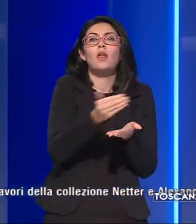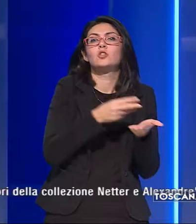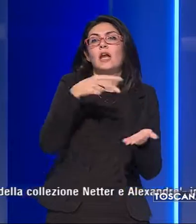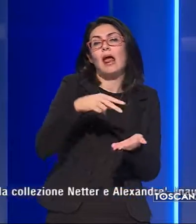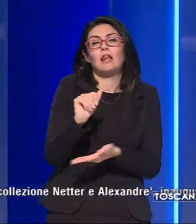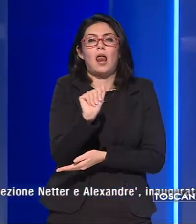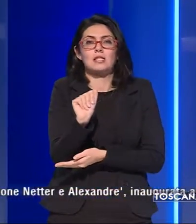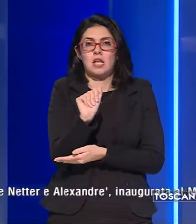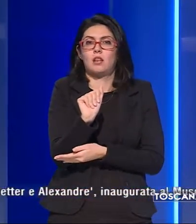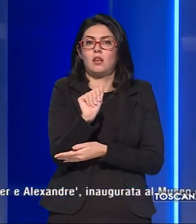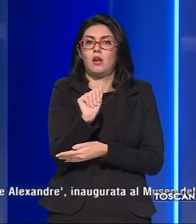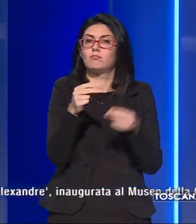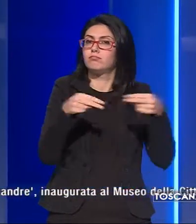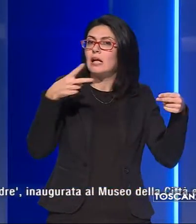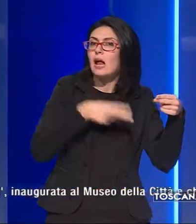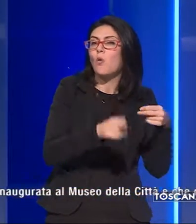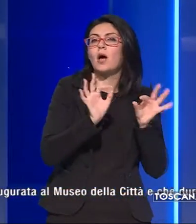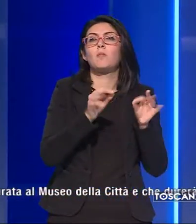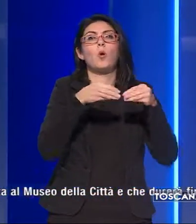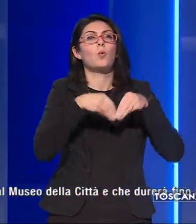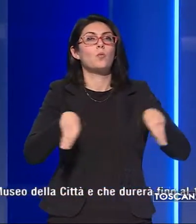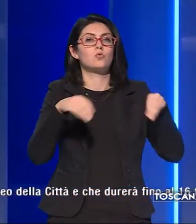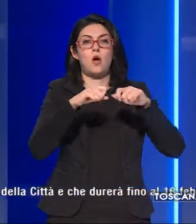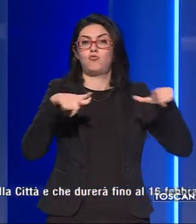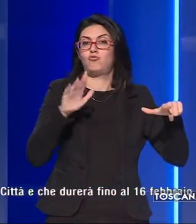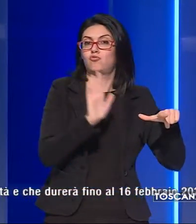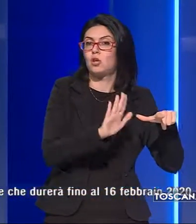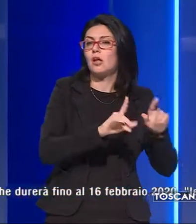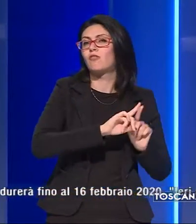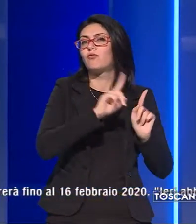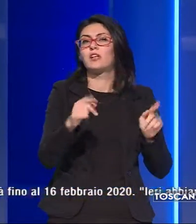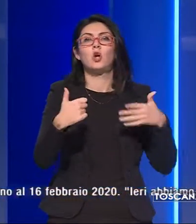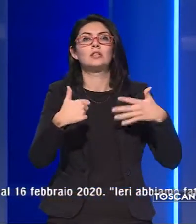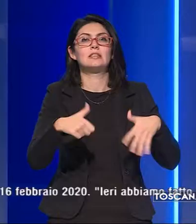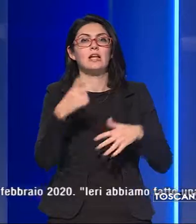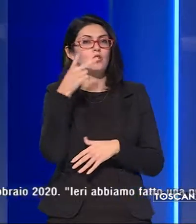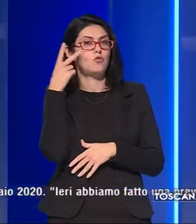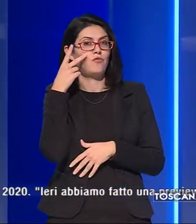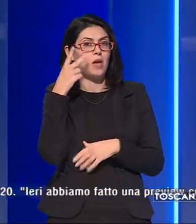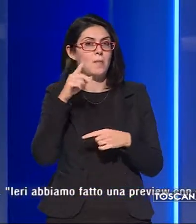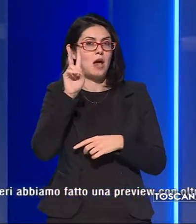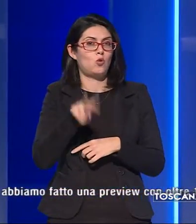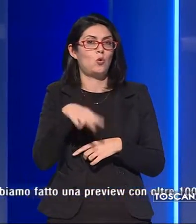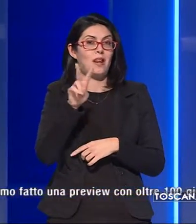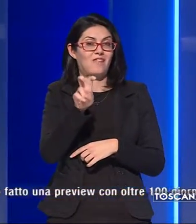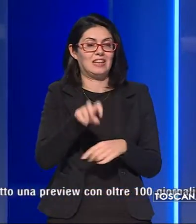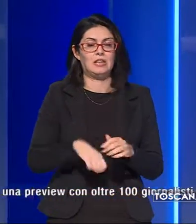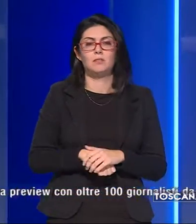Alexandria inaugurata al Museo della Città e che durerà fino al 16 febbraio 2020.